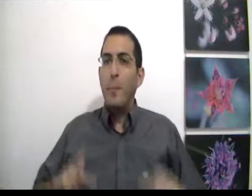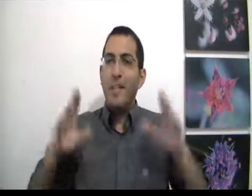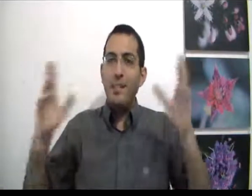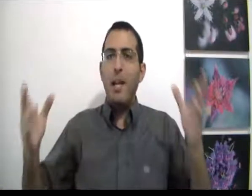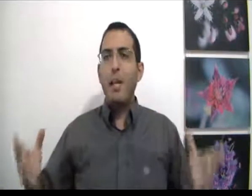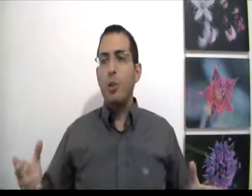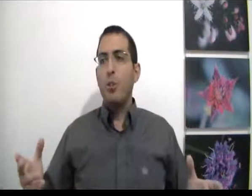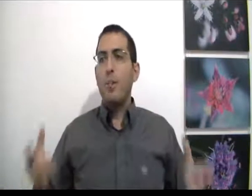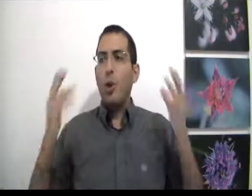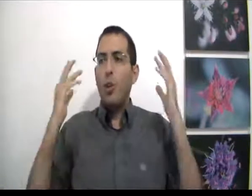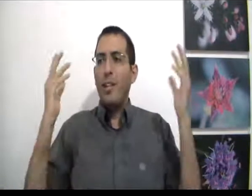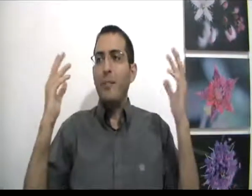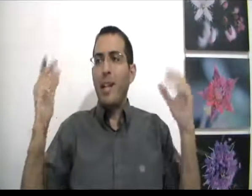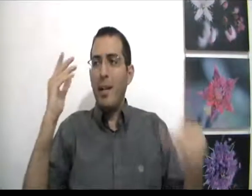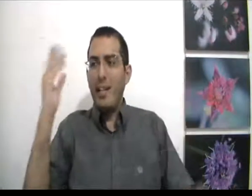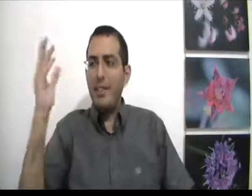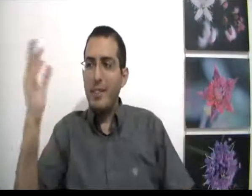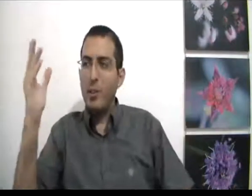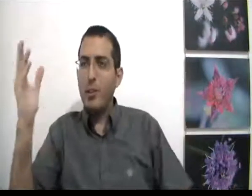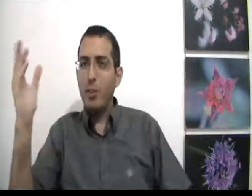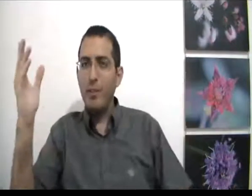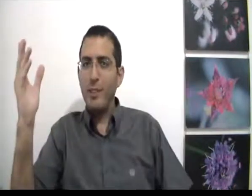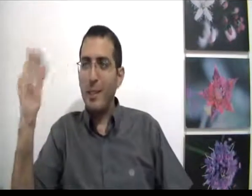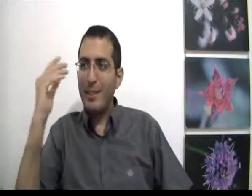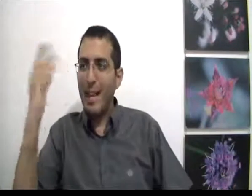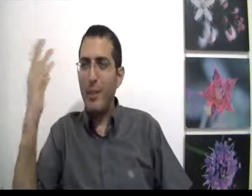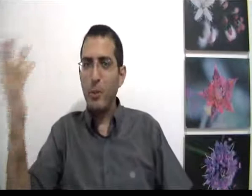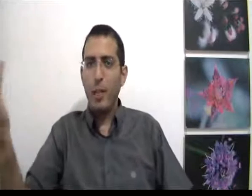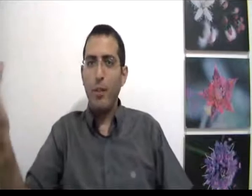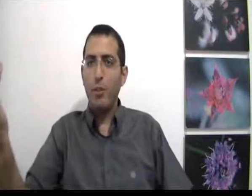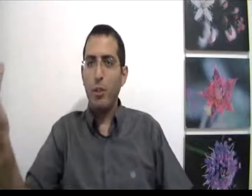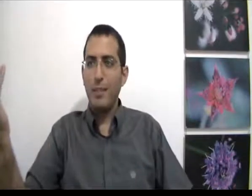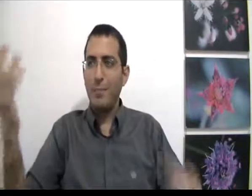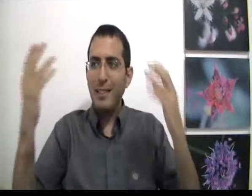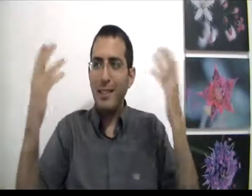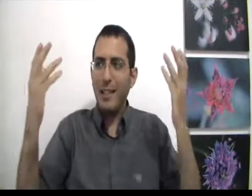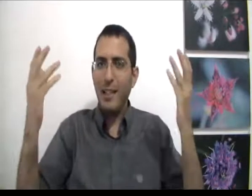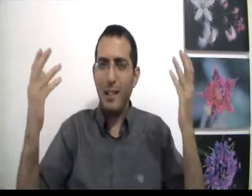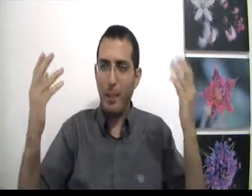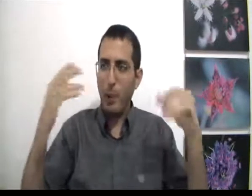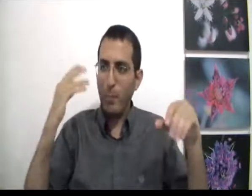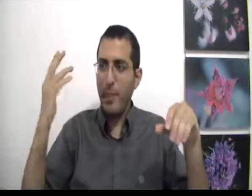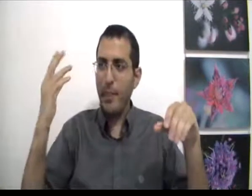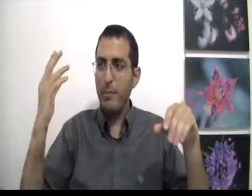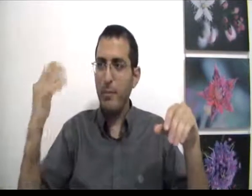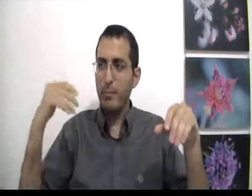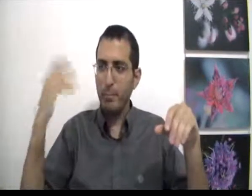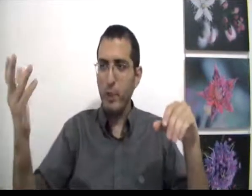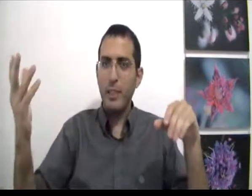שמנסים להרגיש טוב והם לא קולטים שגם אחרי שהם ישיגו את הטוב הזה גם עדיין הם ירצו להרגיש יותר טוב אז מה זה נתן לך? ובכל מקרה בסוף אתה